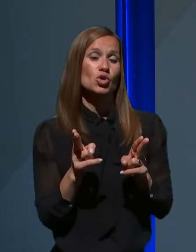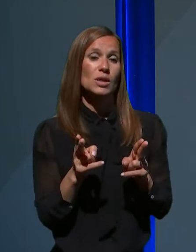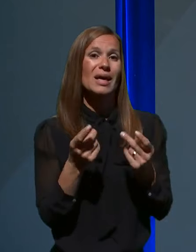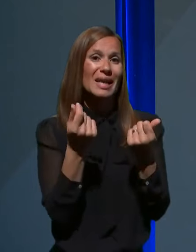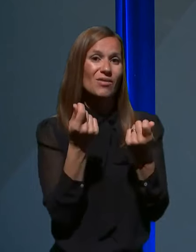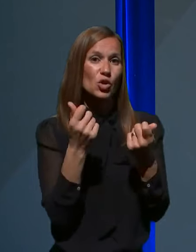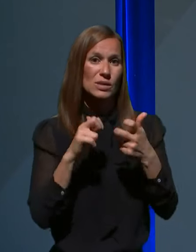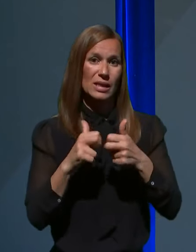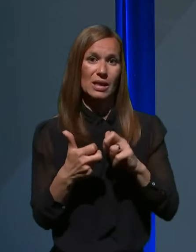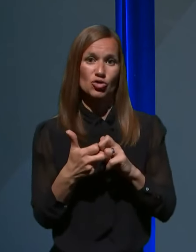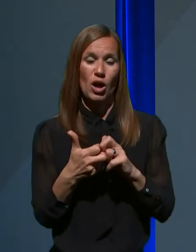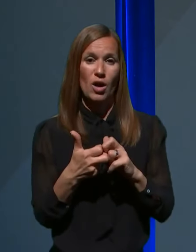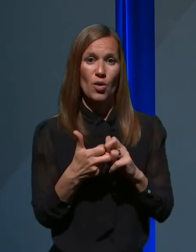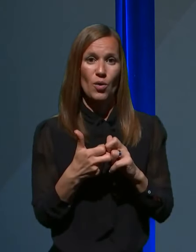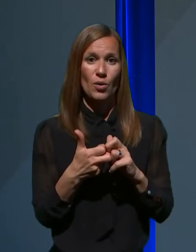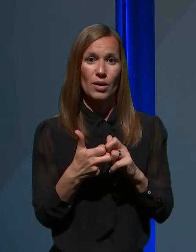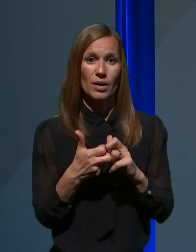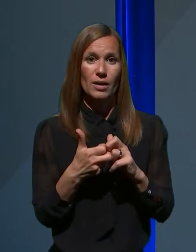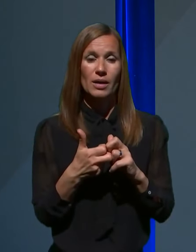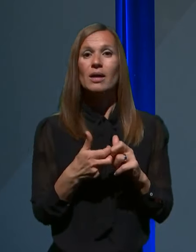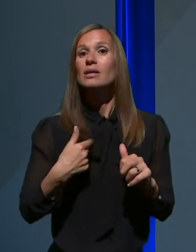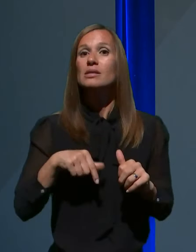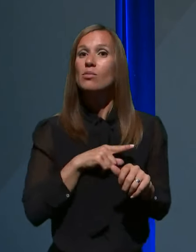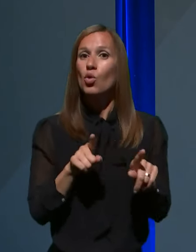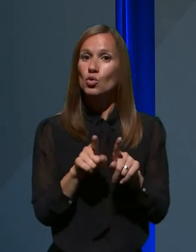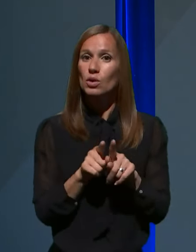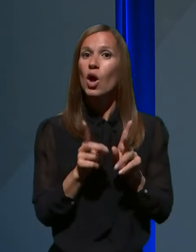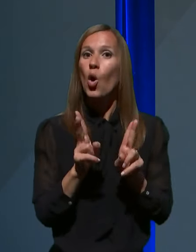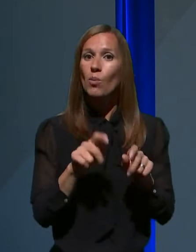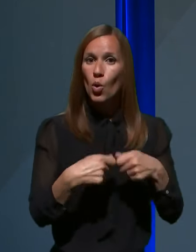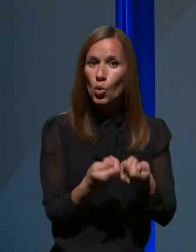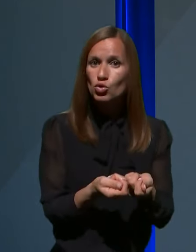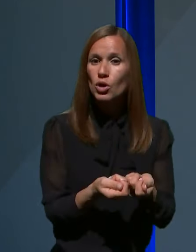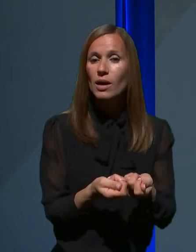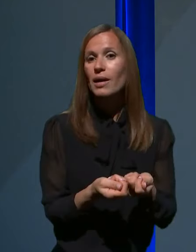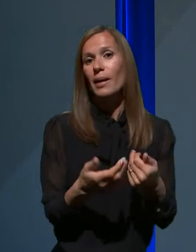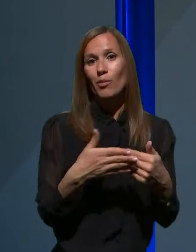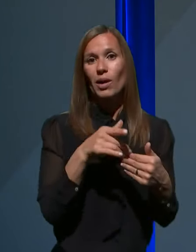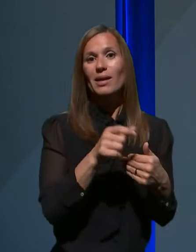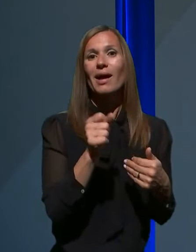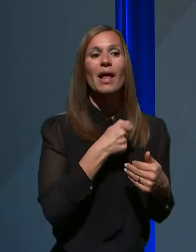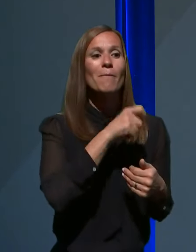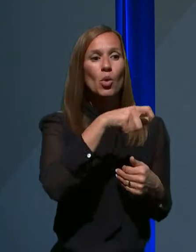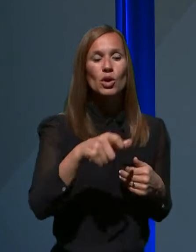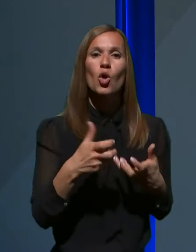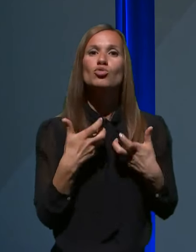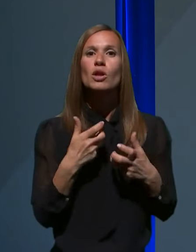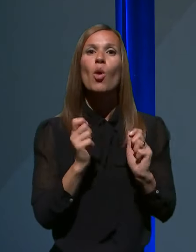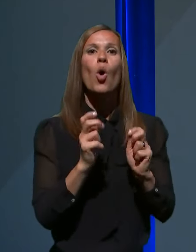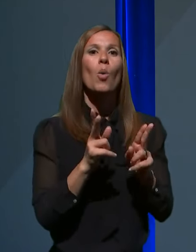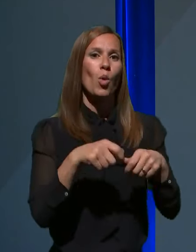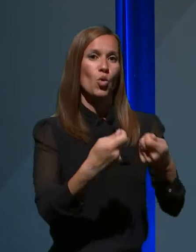tudi v bistvu omogočili, poleg tega, da želimo bolnikom omogočiti normalno delo,